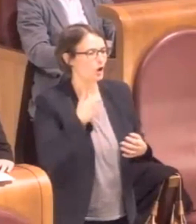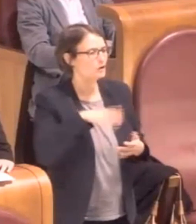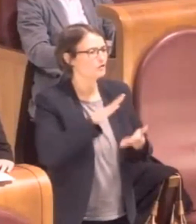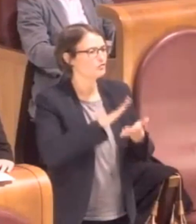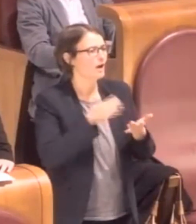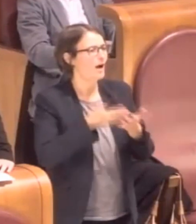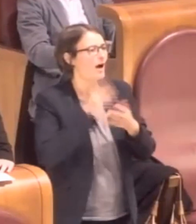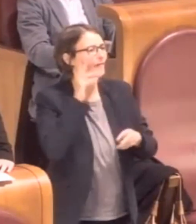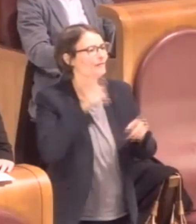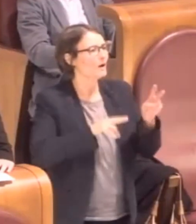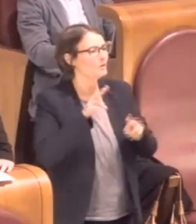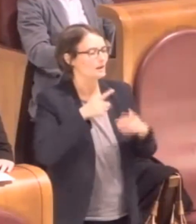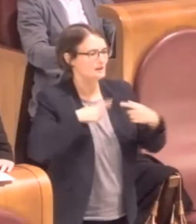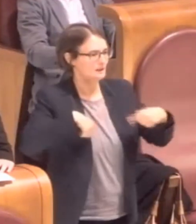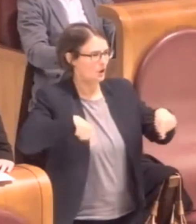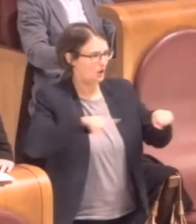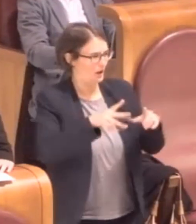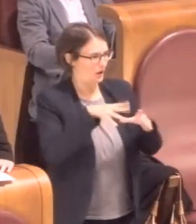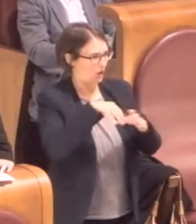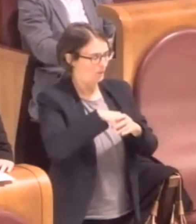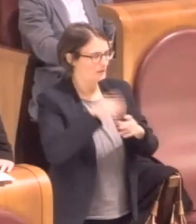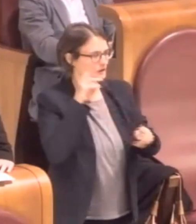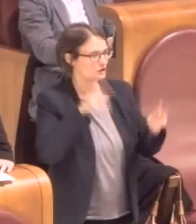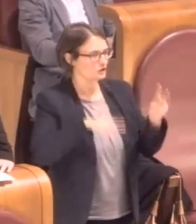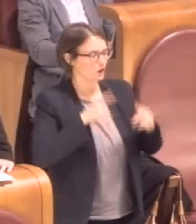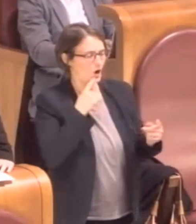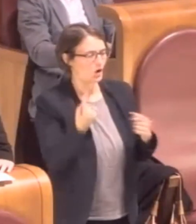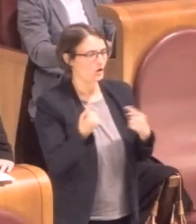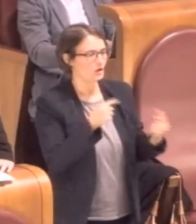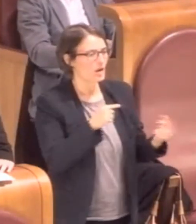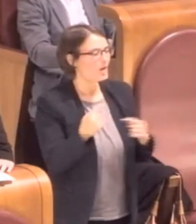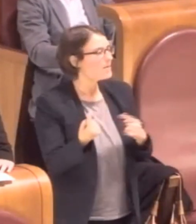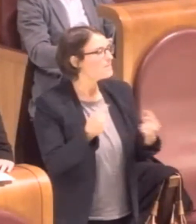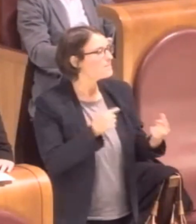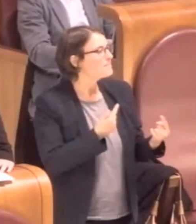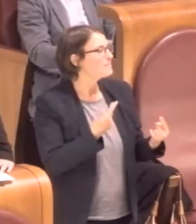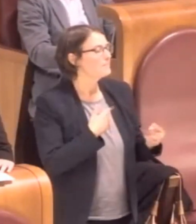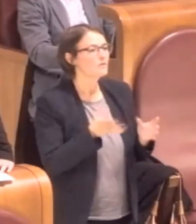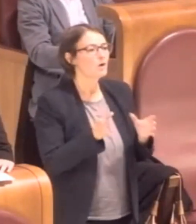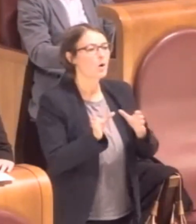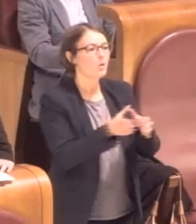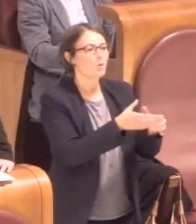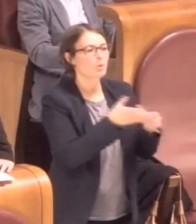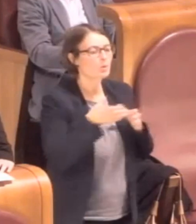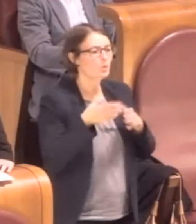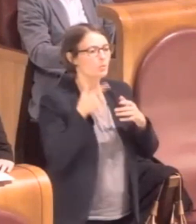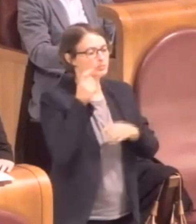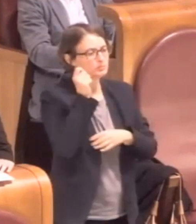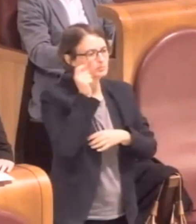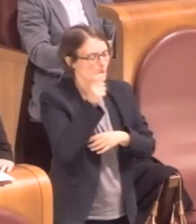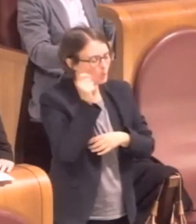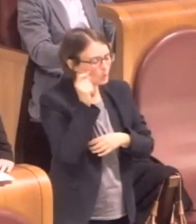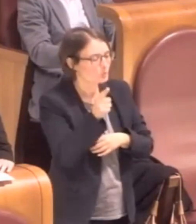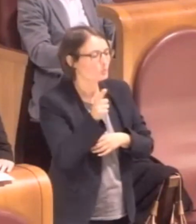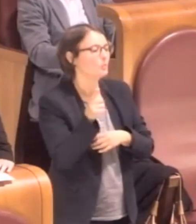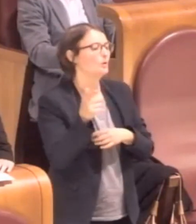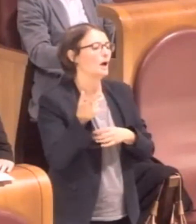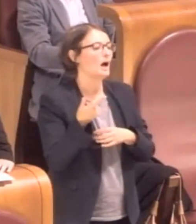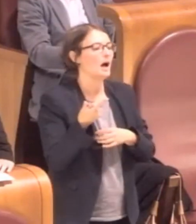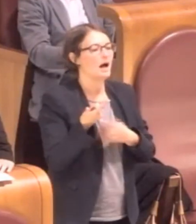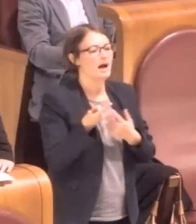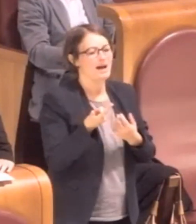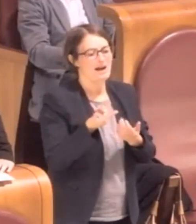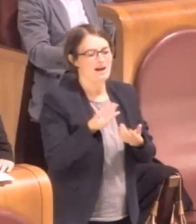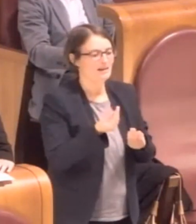commissione di gruppi culturali, organismi culturali che ci venivano a